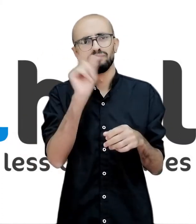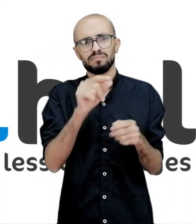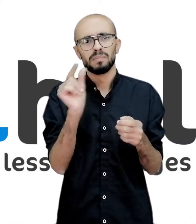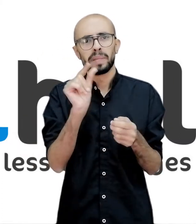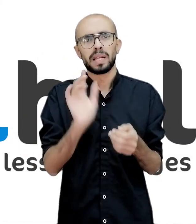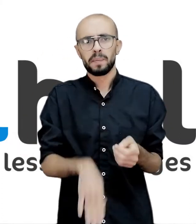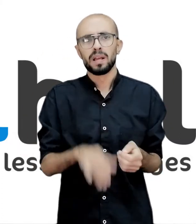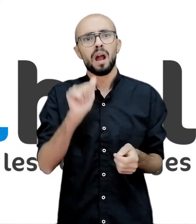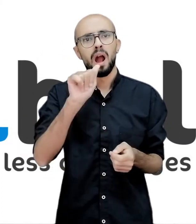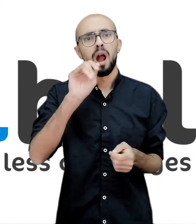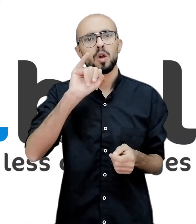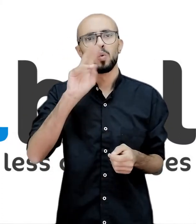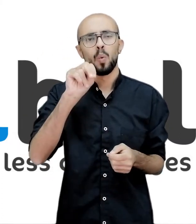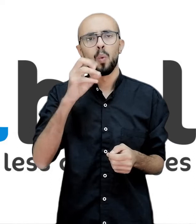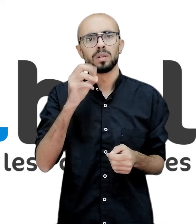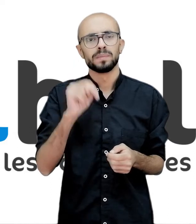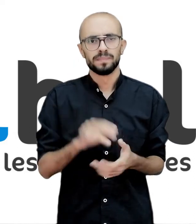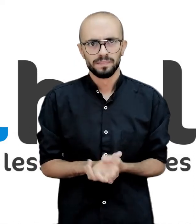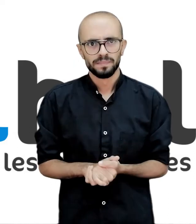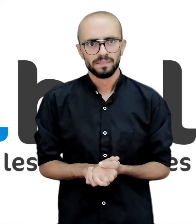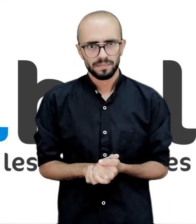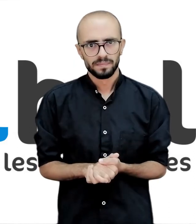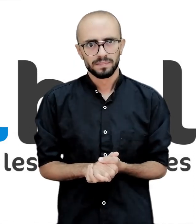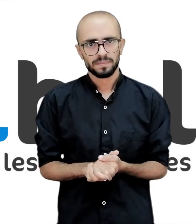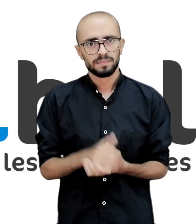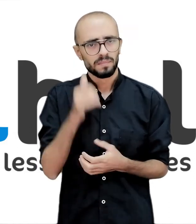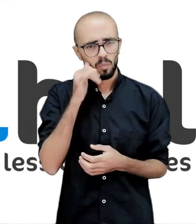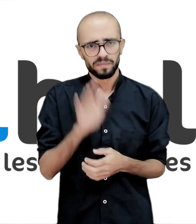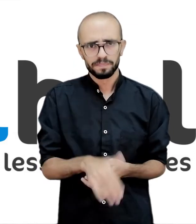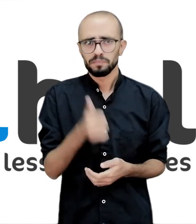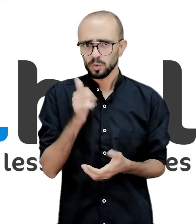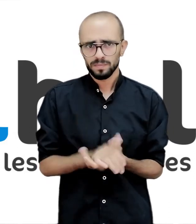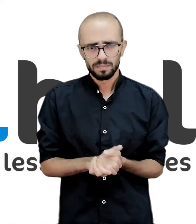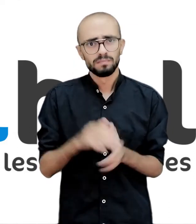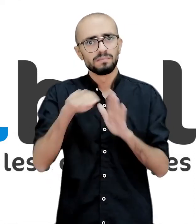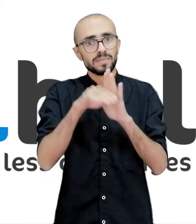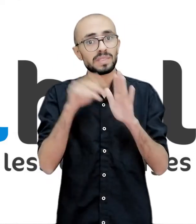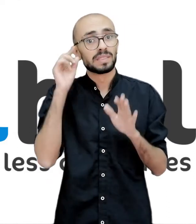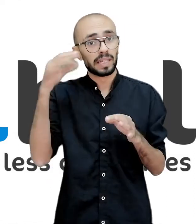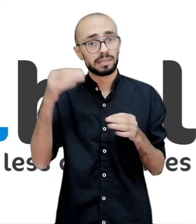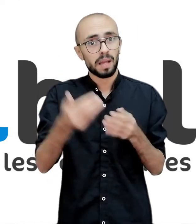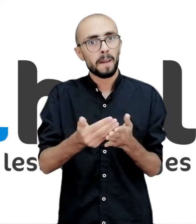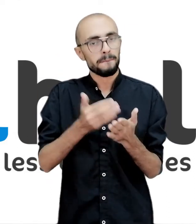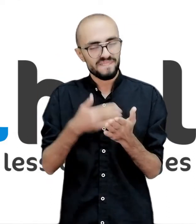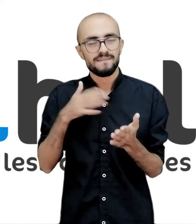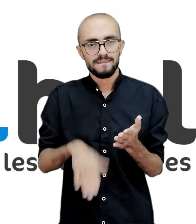من خلال استخدام تطبيق آيون على هاتفك المحمول الجدولة الزكية المسبقة